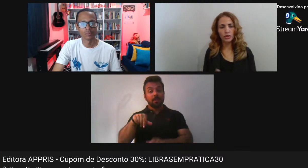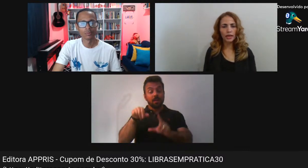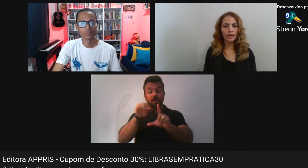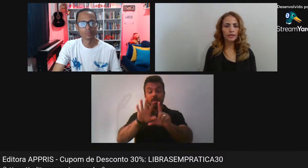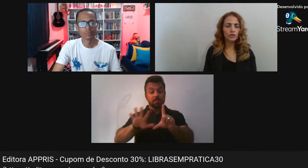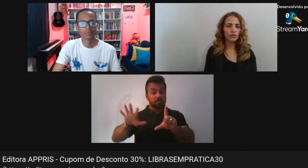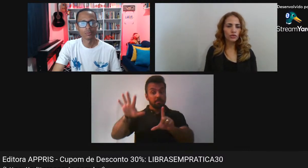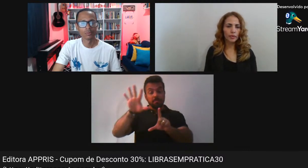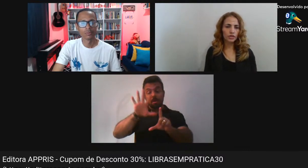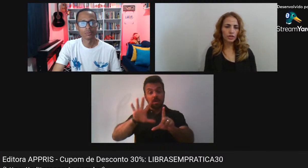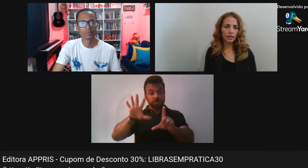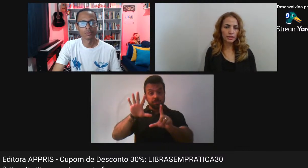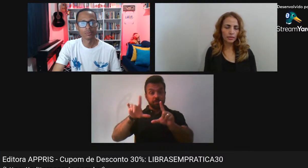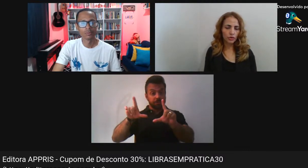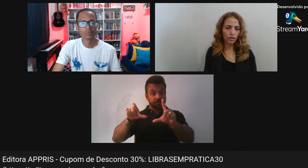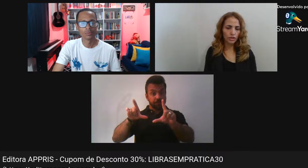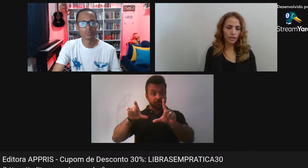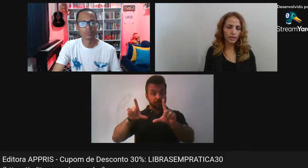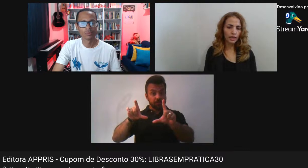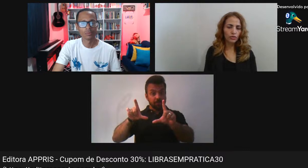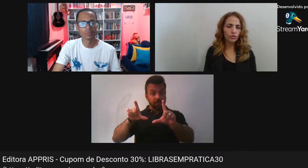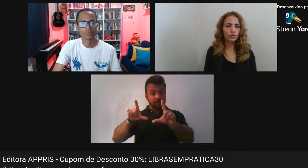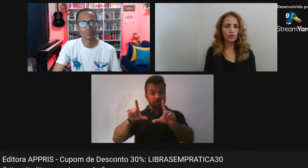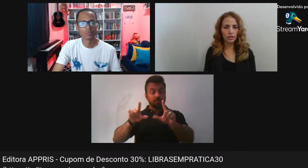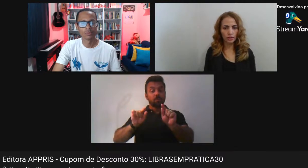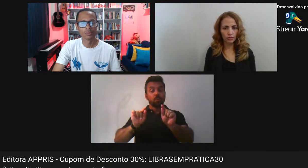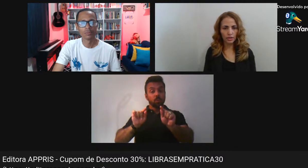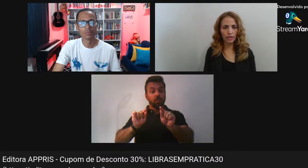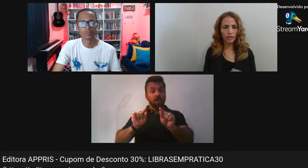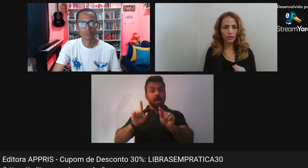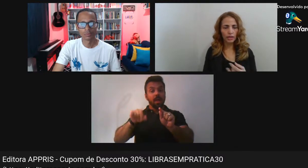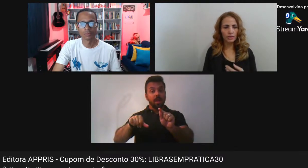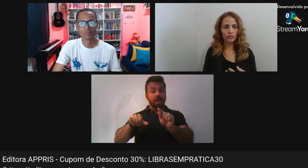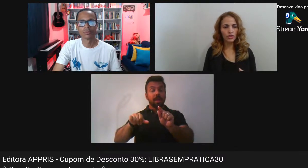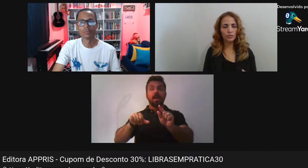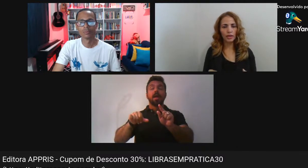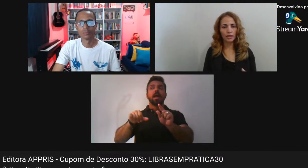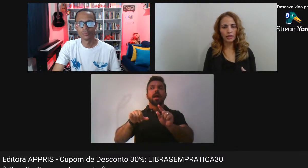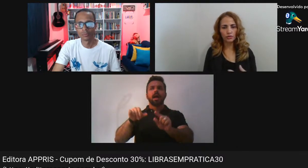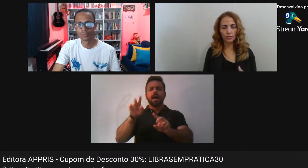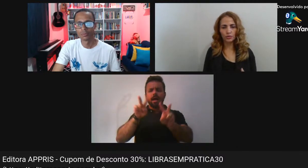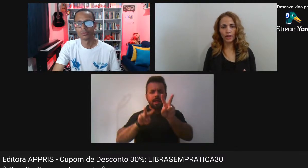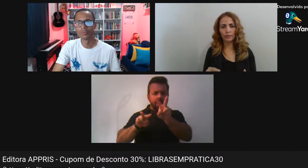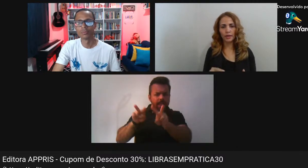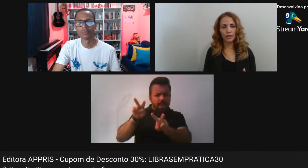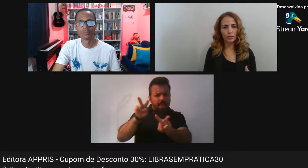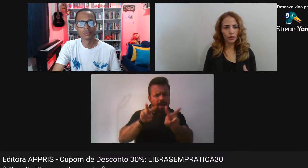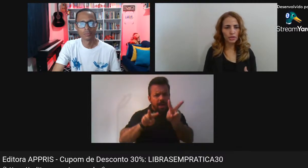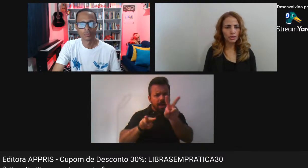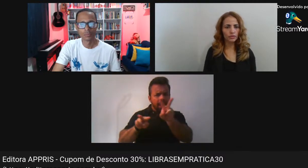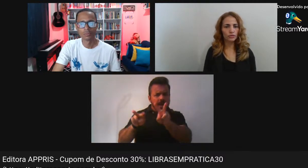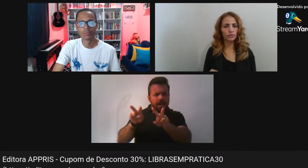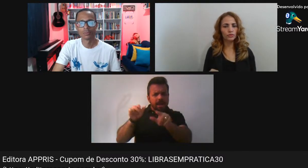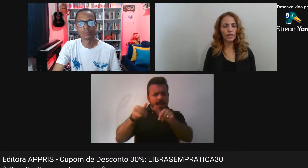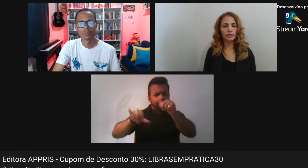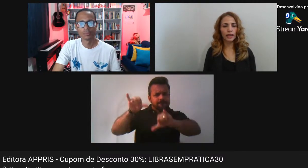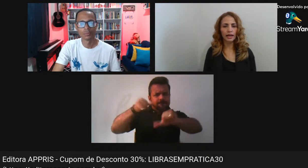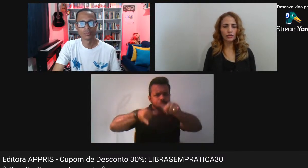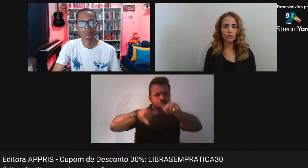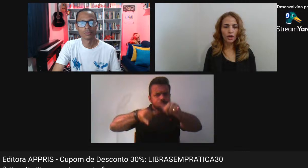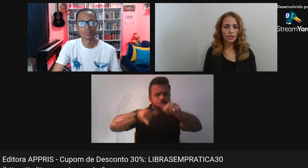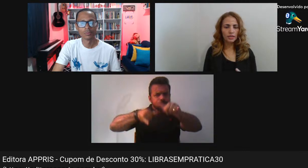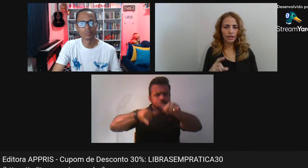texto E analiso isso A partir da semiótica Que é o estudo dos signos Eu analiso o vestimento O tipo do cabelo A posição do